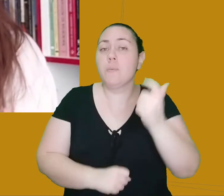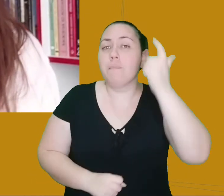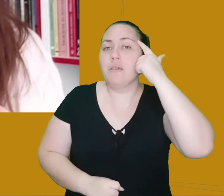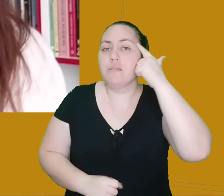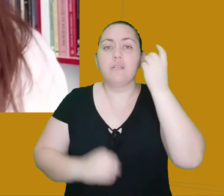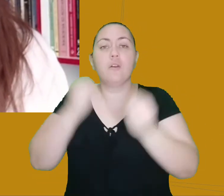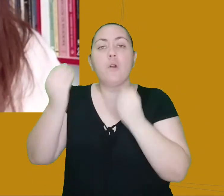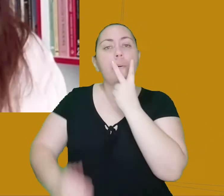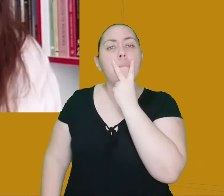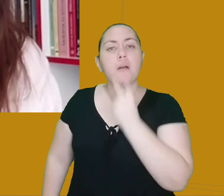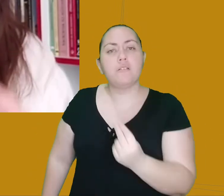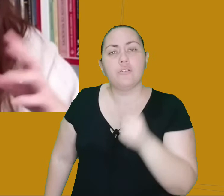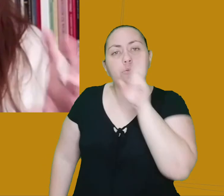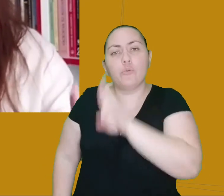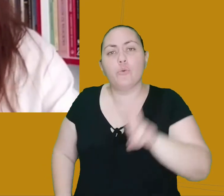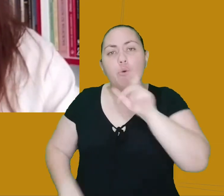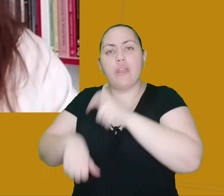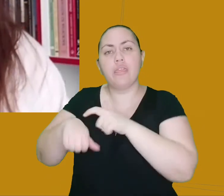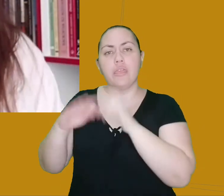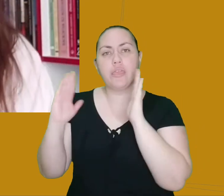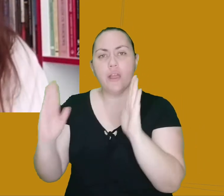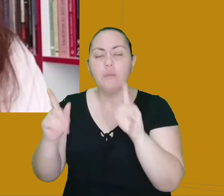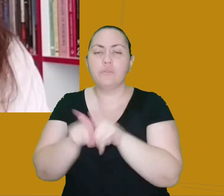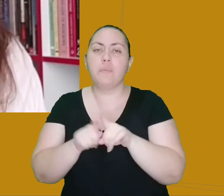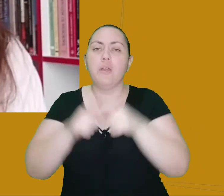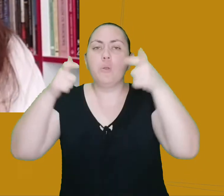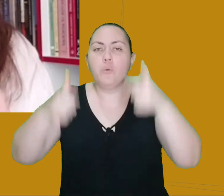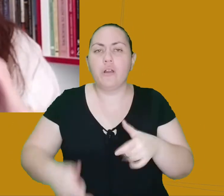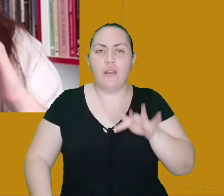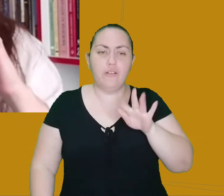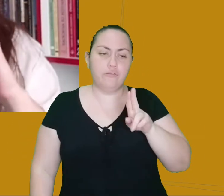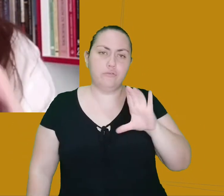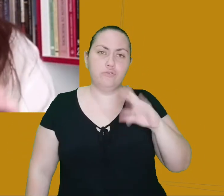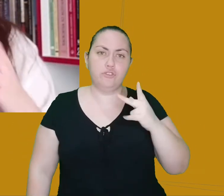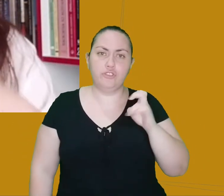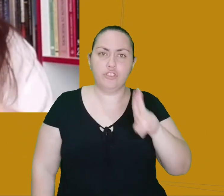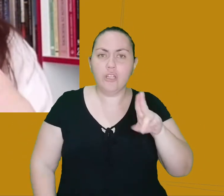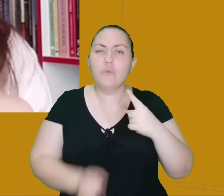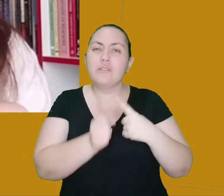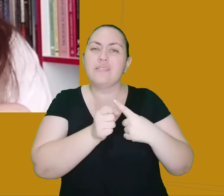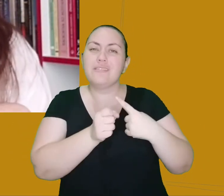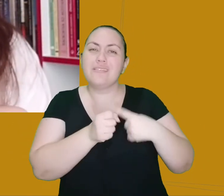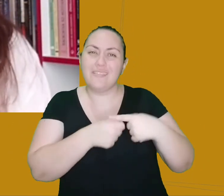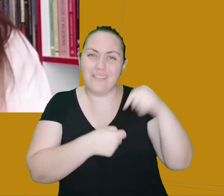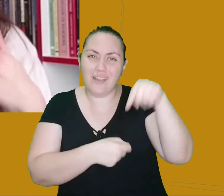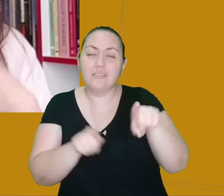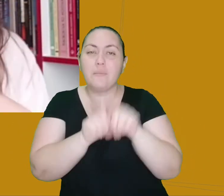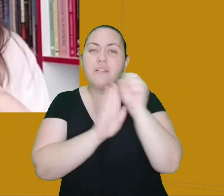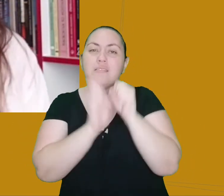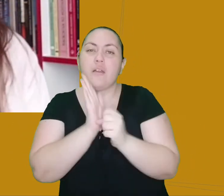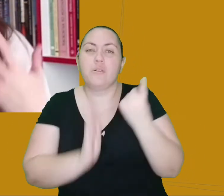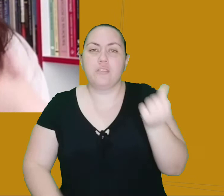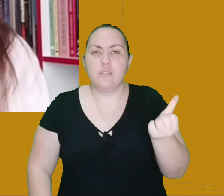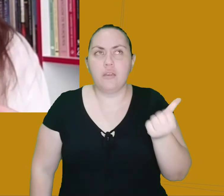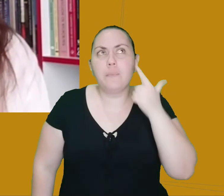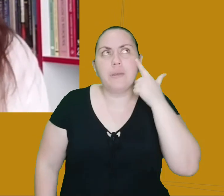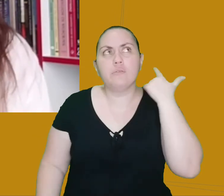esse tempo e esse lugar, o Fuxelo, no século XVI, pra pensar nos problemas que ele enfrenta no Rio de Janeiro do século XIX.